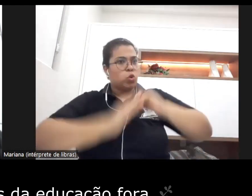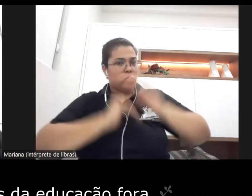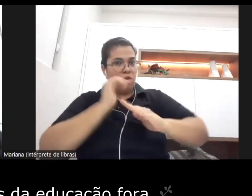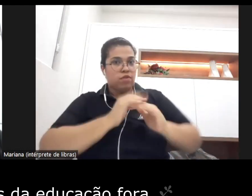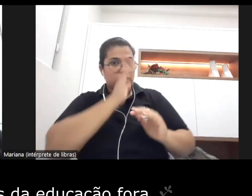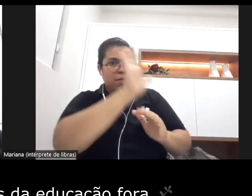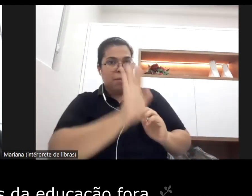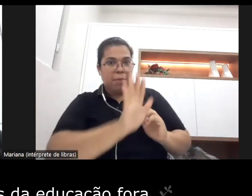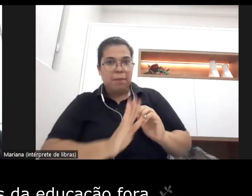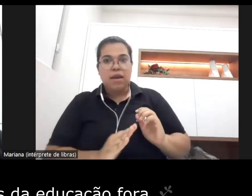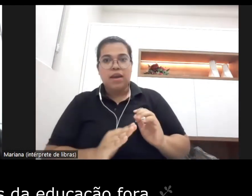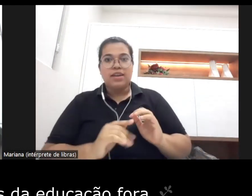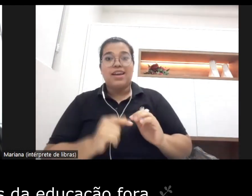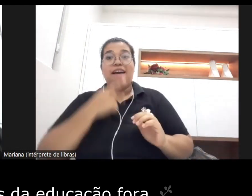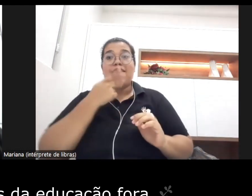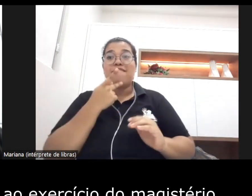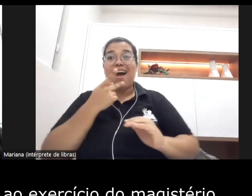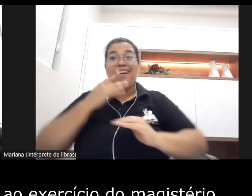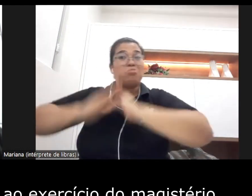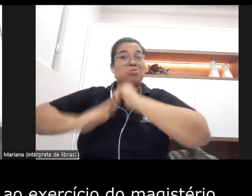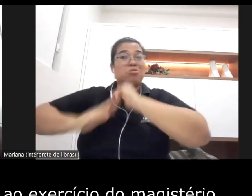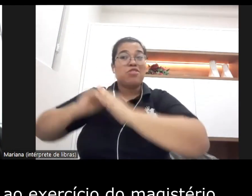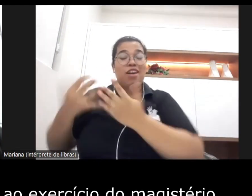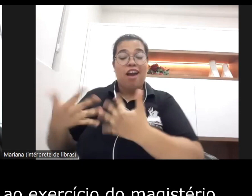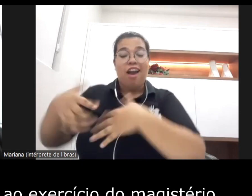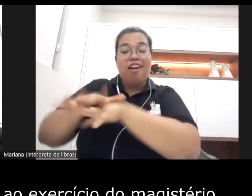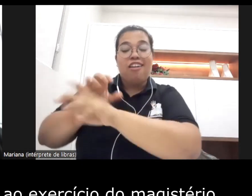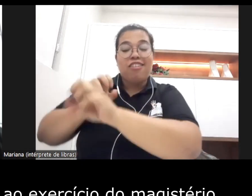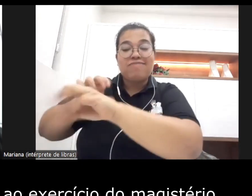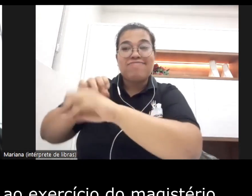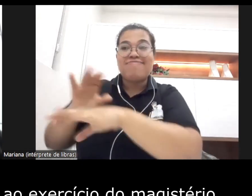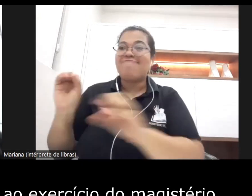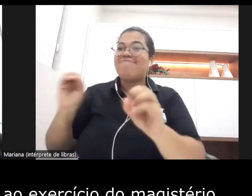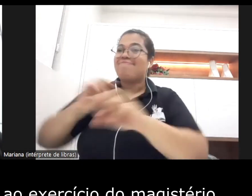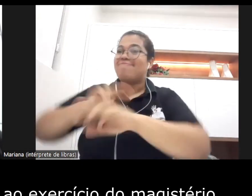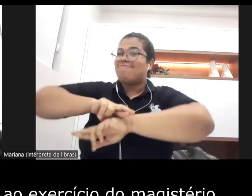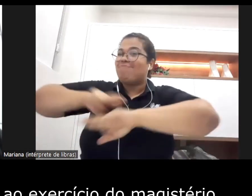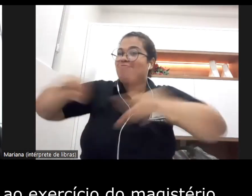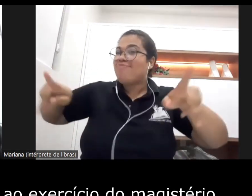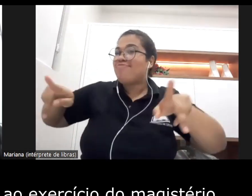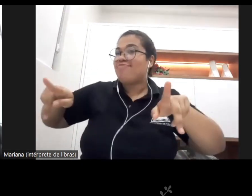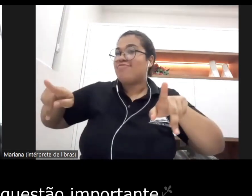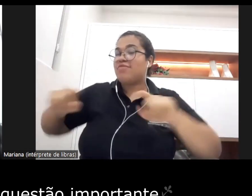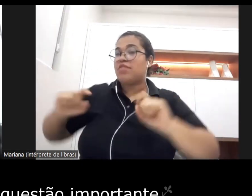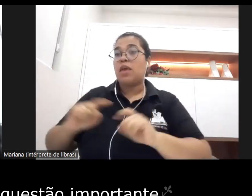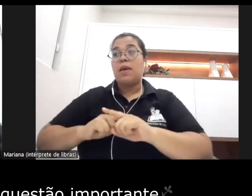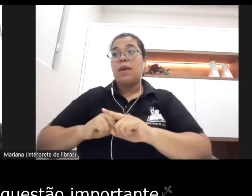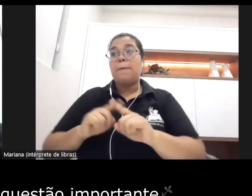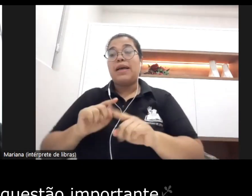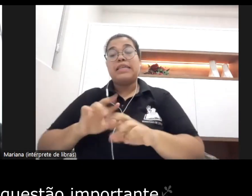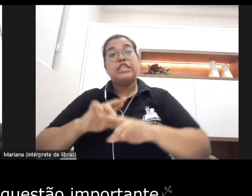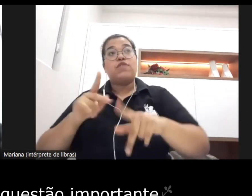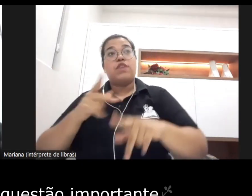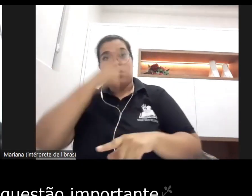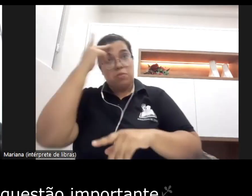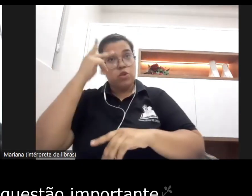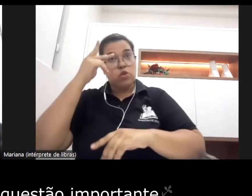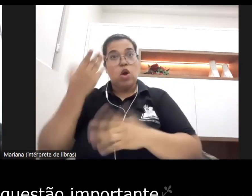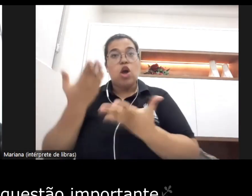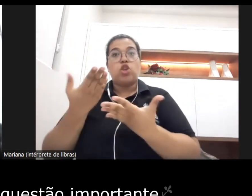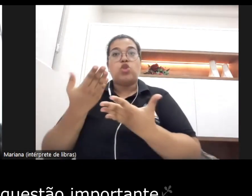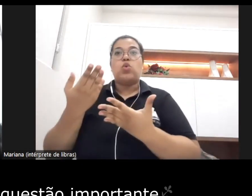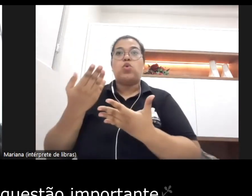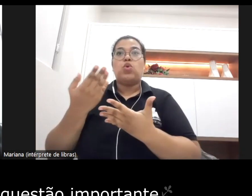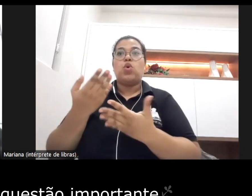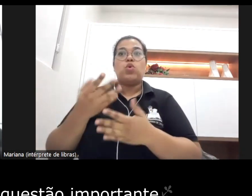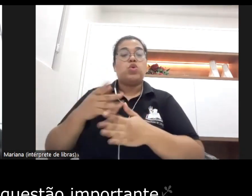profissionais da educação fora aqueles que estão ligados ao exercício do magistério então essa é uma